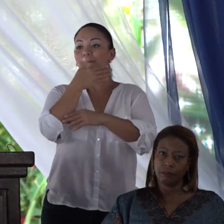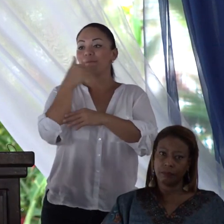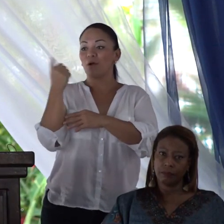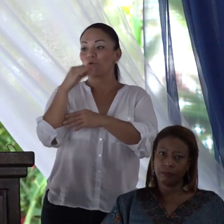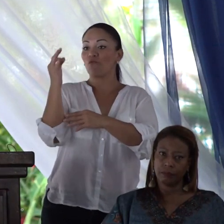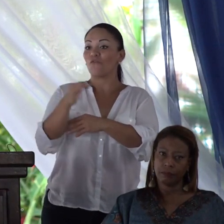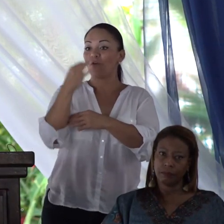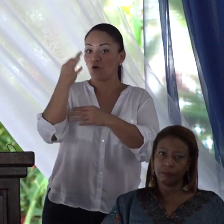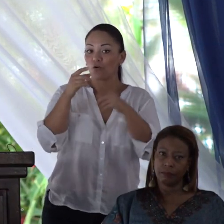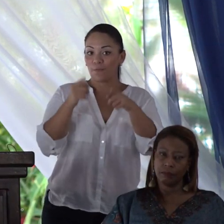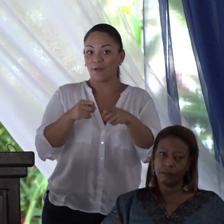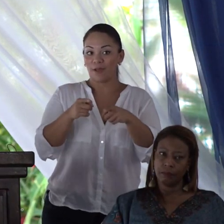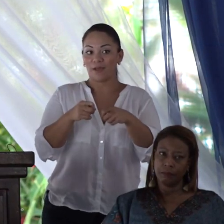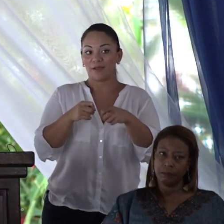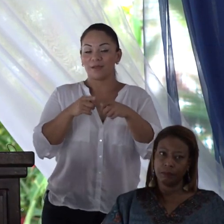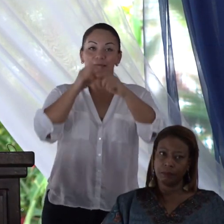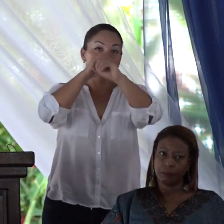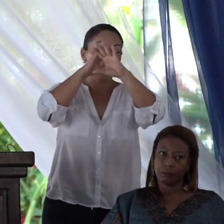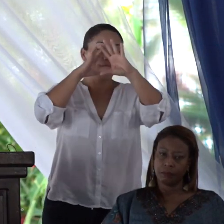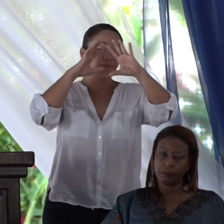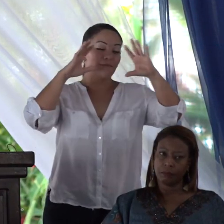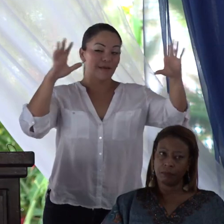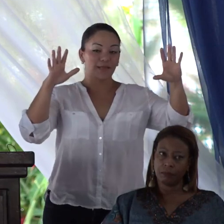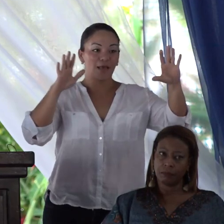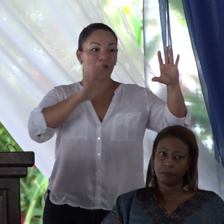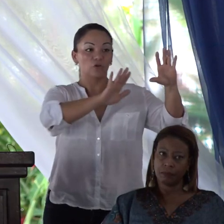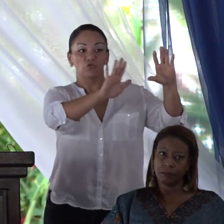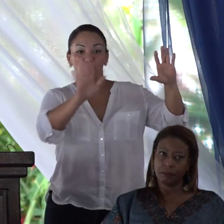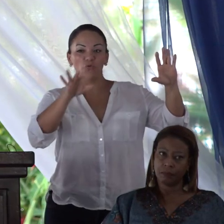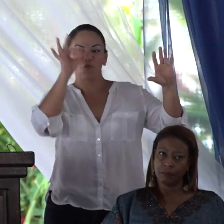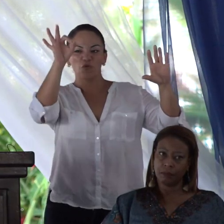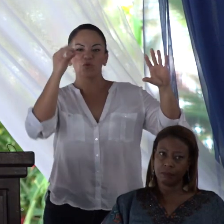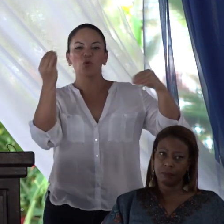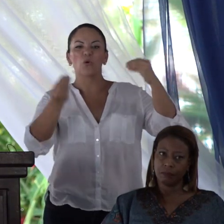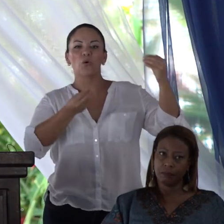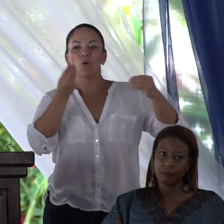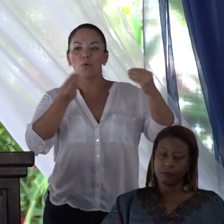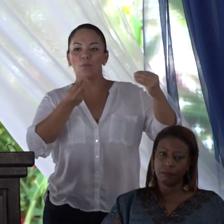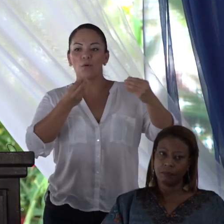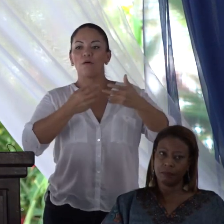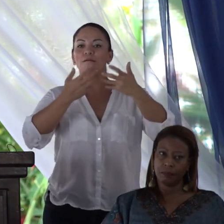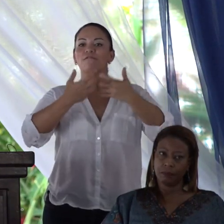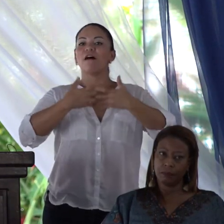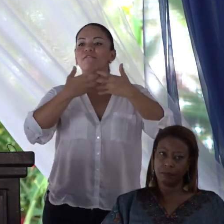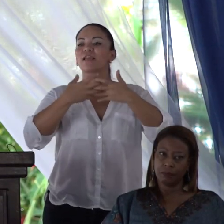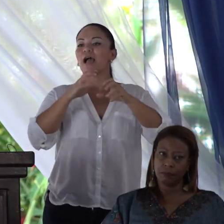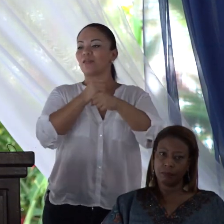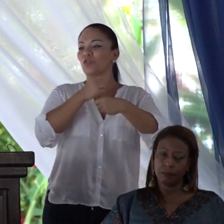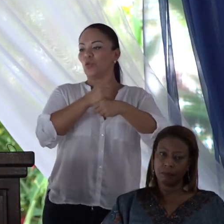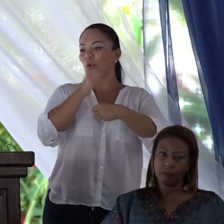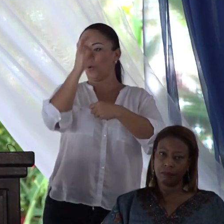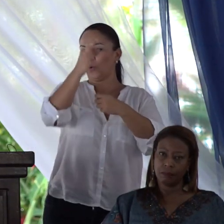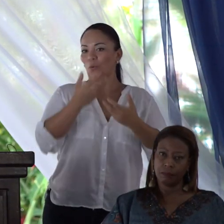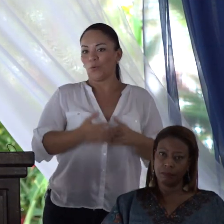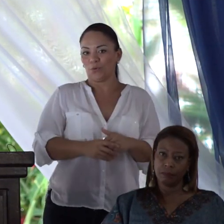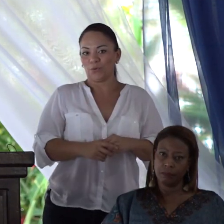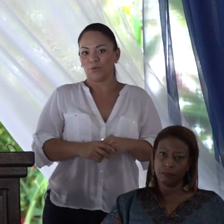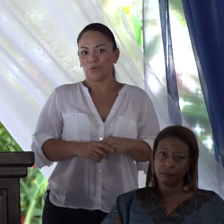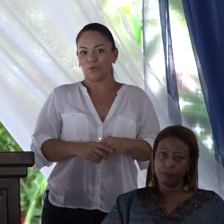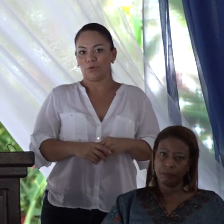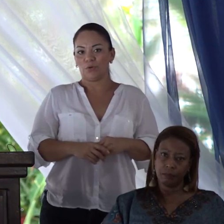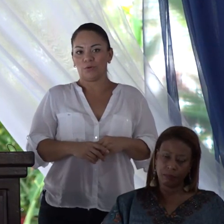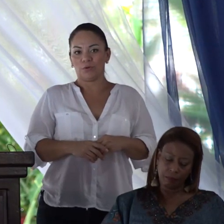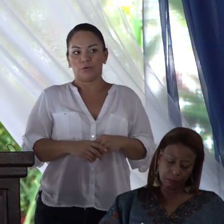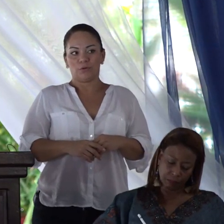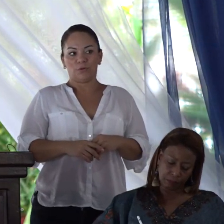manera de imaginar su futuro es fabricándolo, no